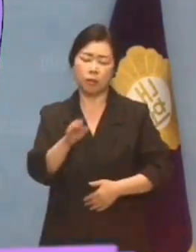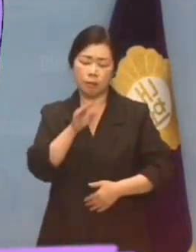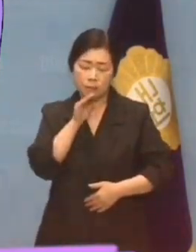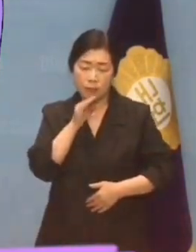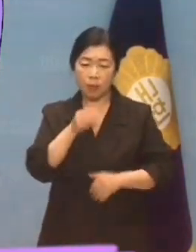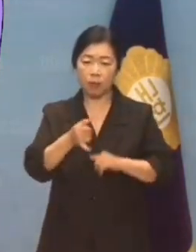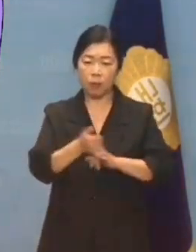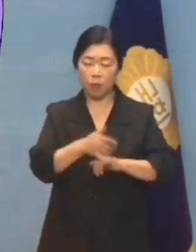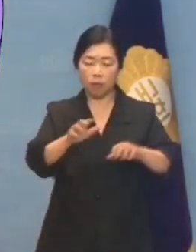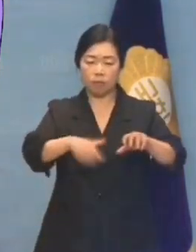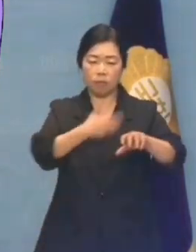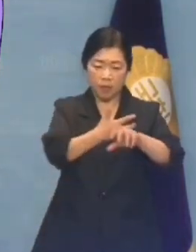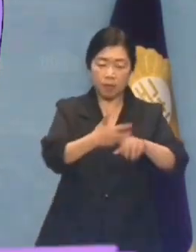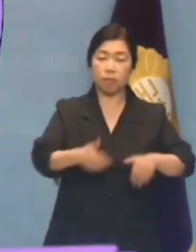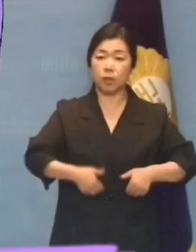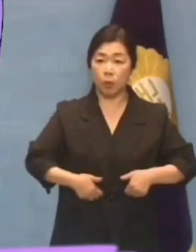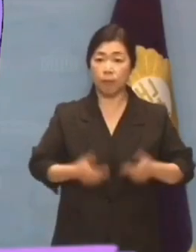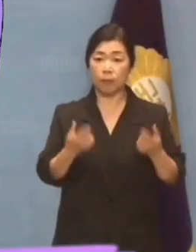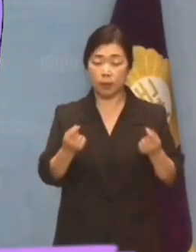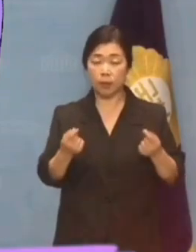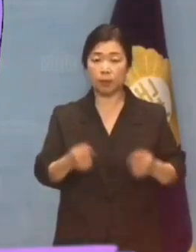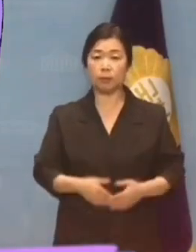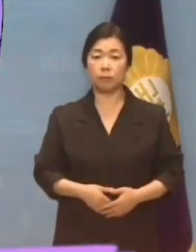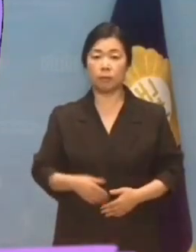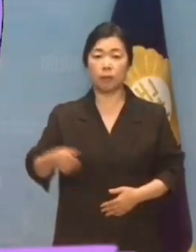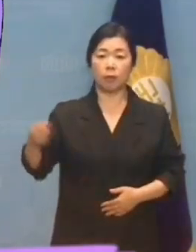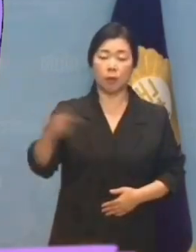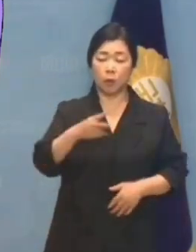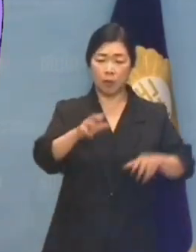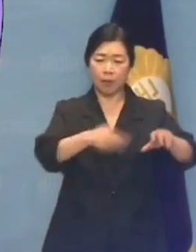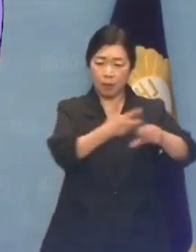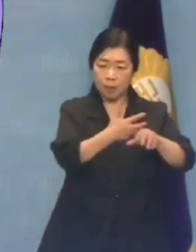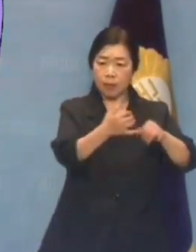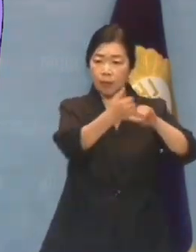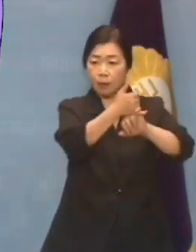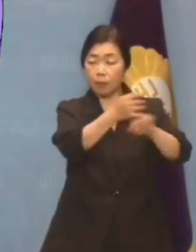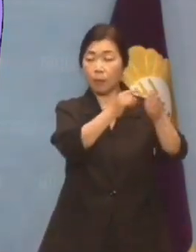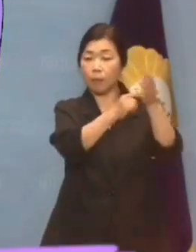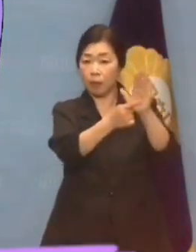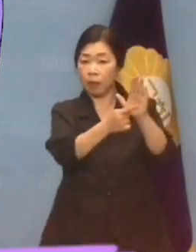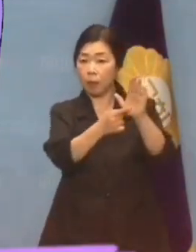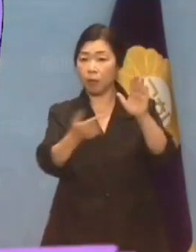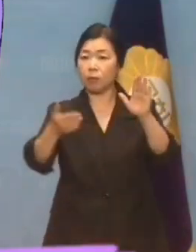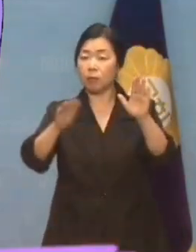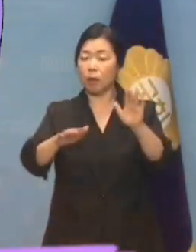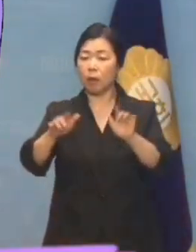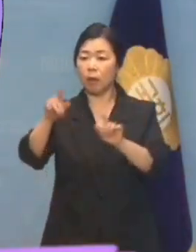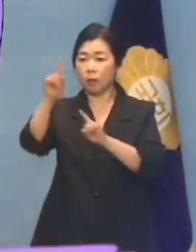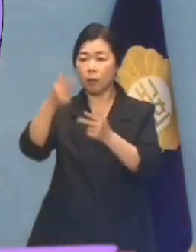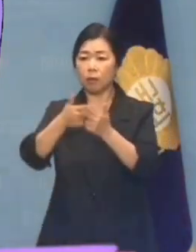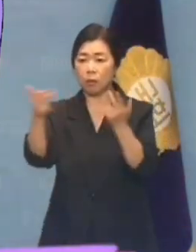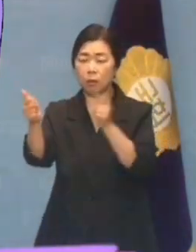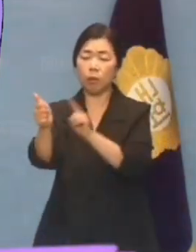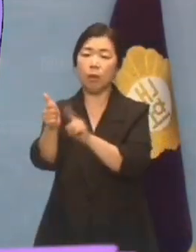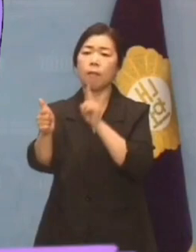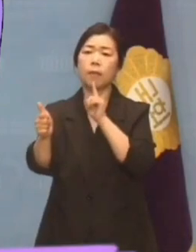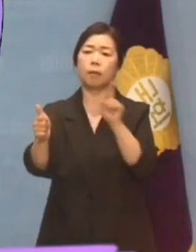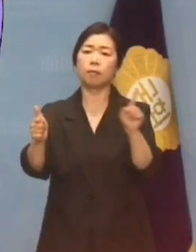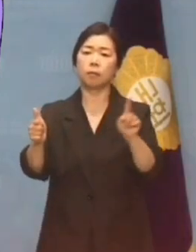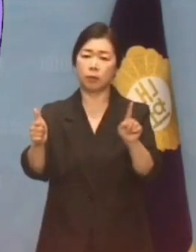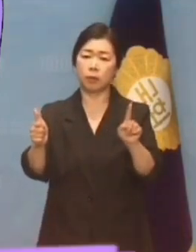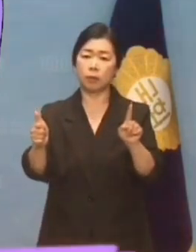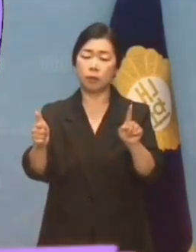절실했습니다. 그리고 쇄신을 약속했습니다. 그러나 이 대표가 택한 쇄신의